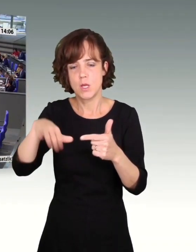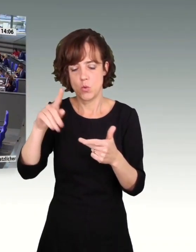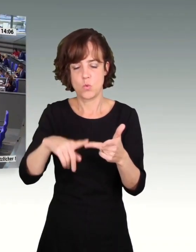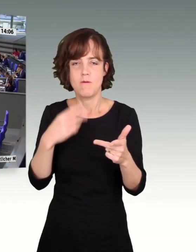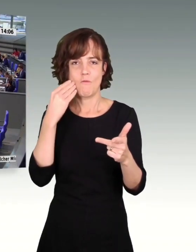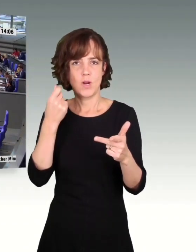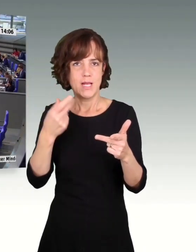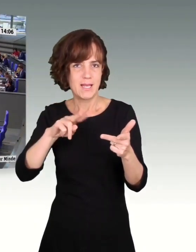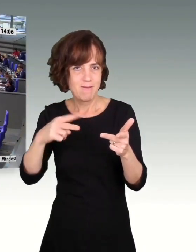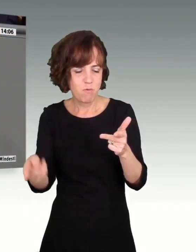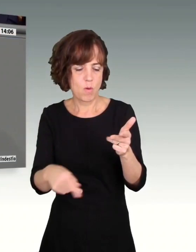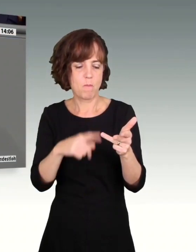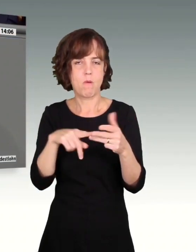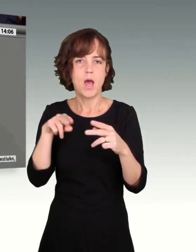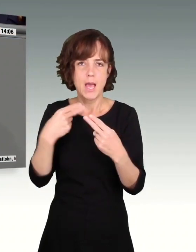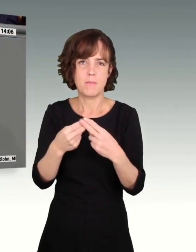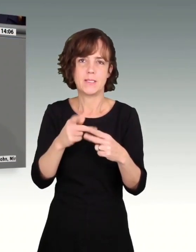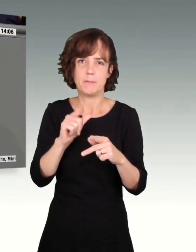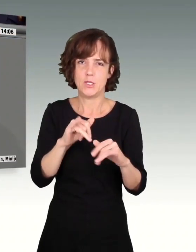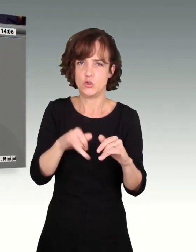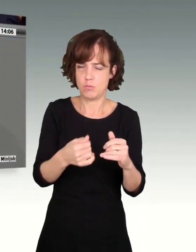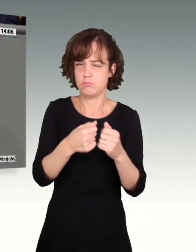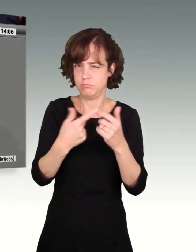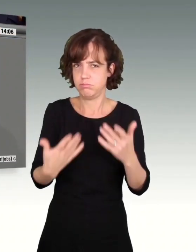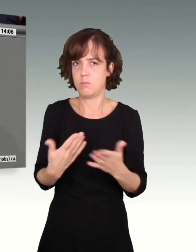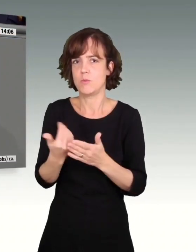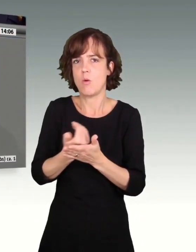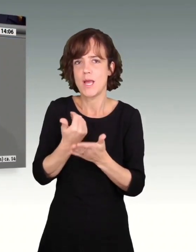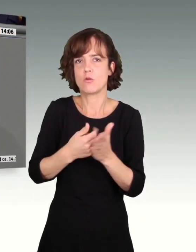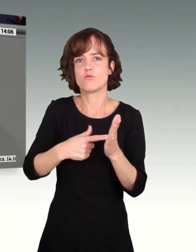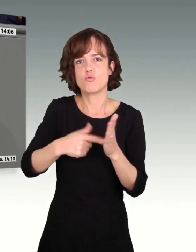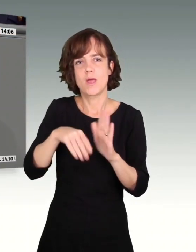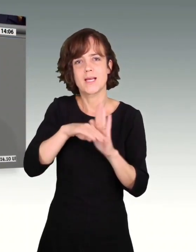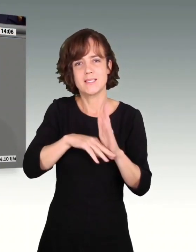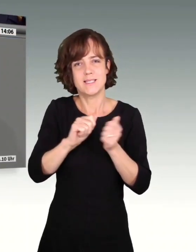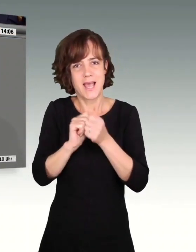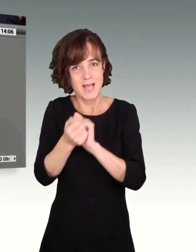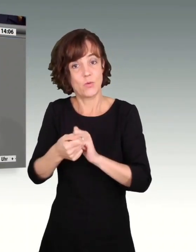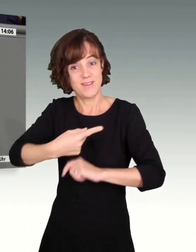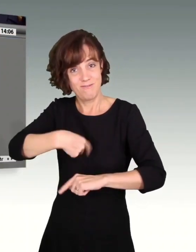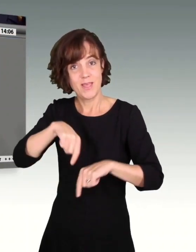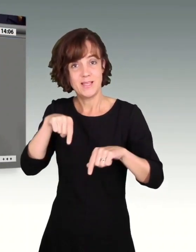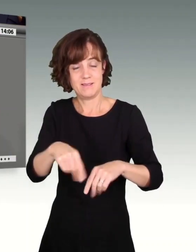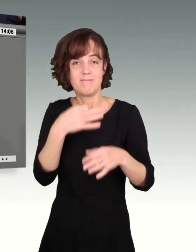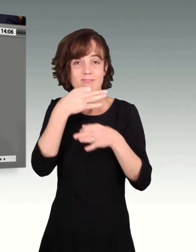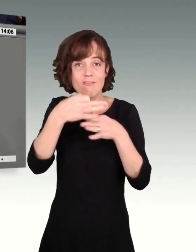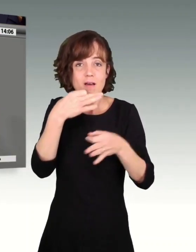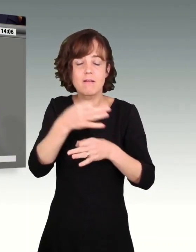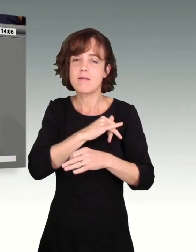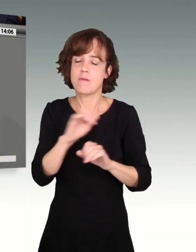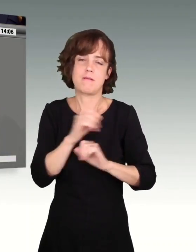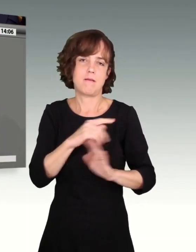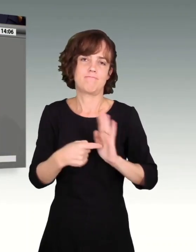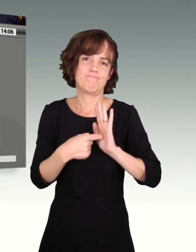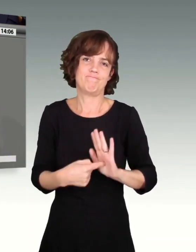Wohngeldreform, mit den Anpassungen bei Midijobs und mit den Änderungen auch im Einkommenssteuergesetz. Wir haben in diesen Fragen immer gestanden, meine